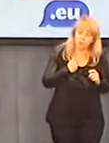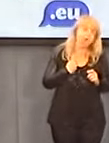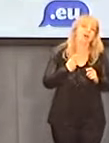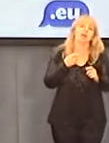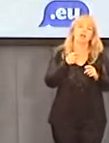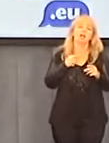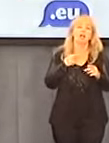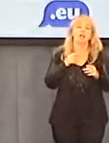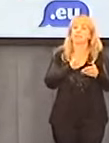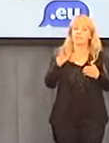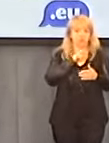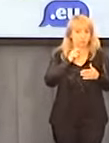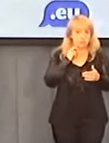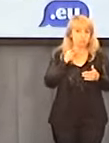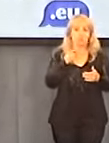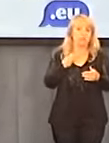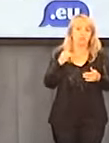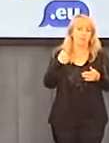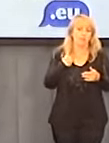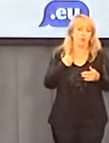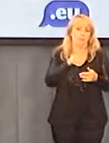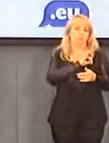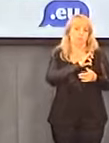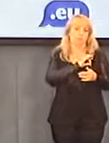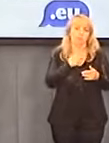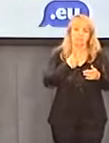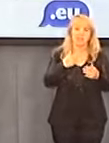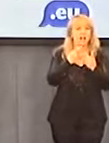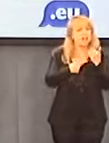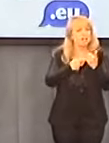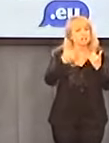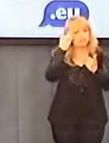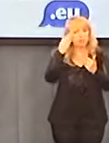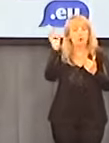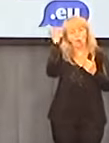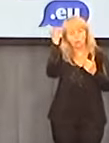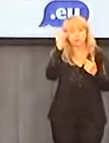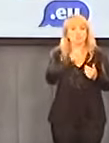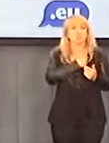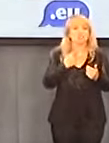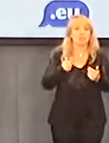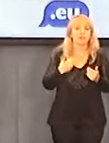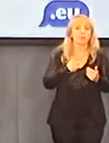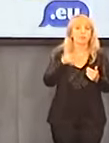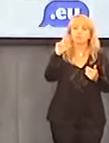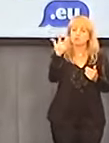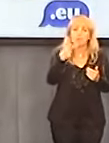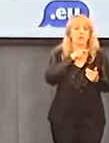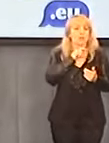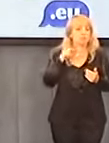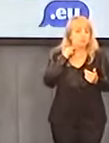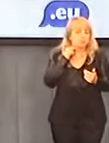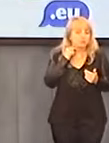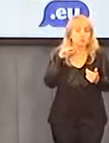nie byłaby pedofilami. A co do liczb, to wiem, że w samym Otwocku pod Warszawą grasowało trzech pedofilów.